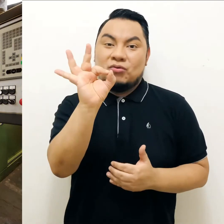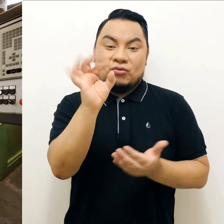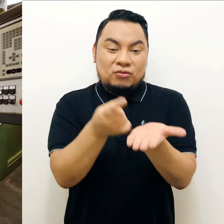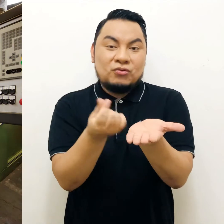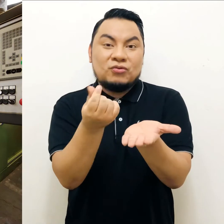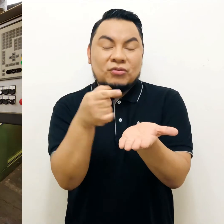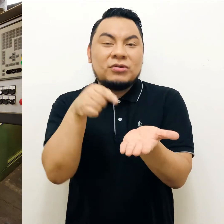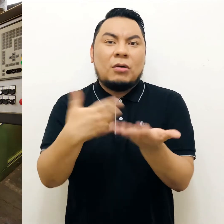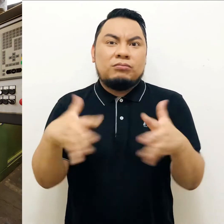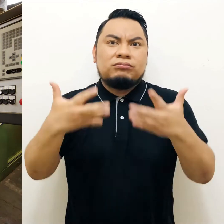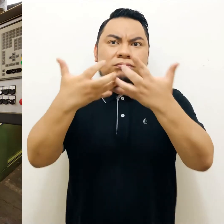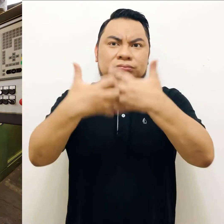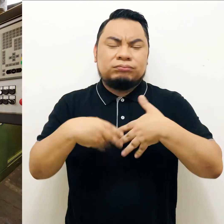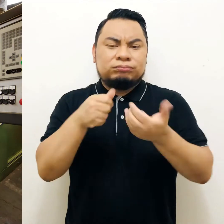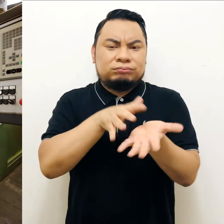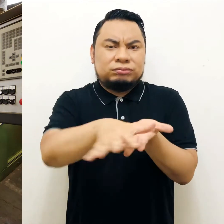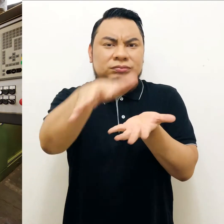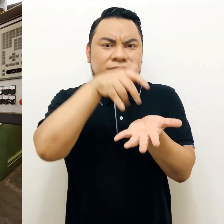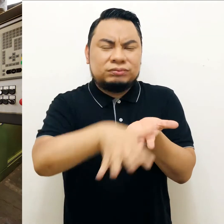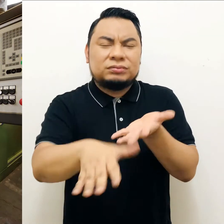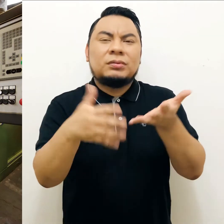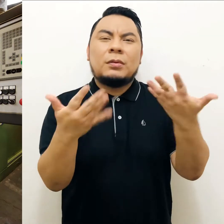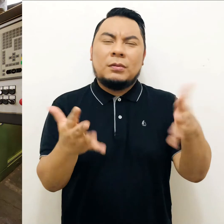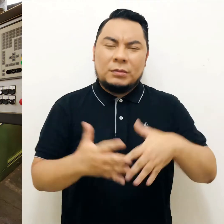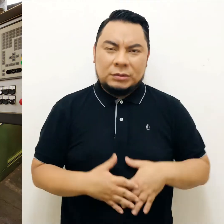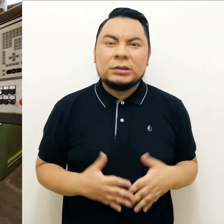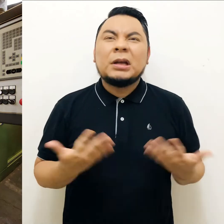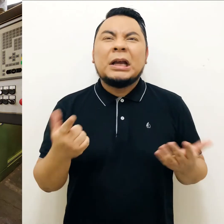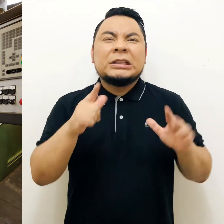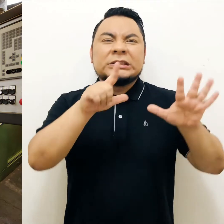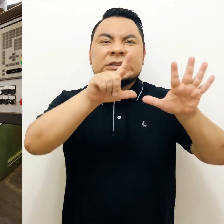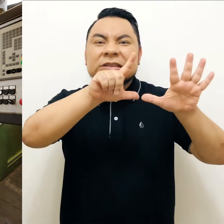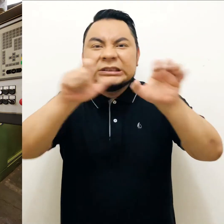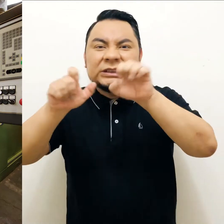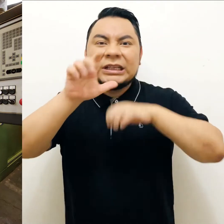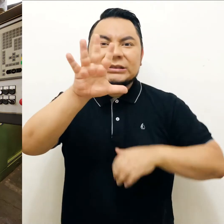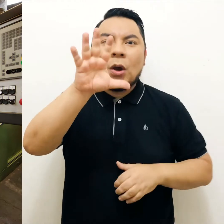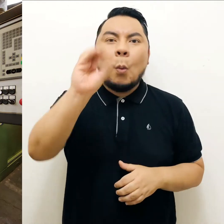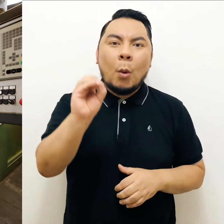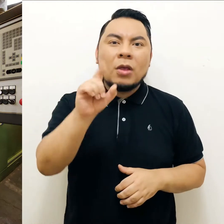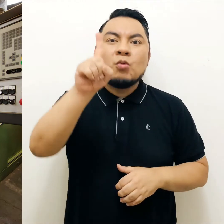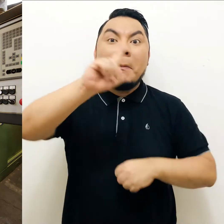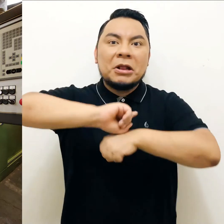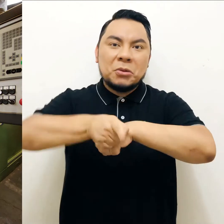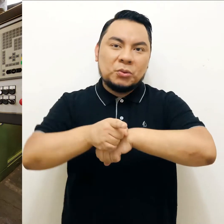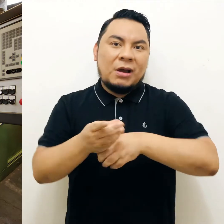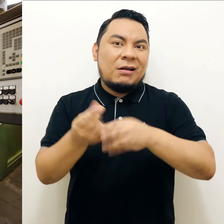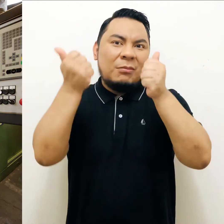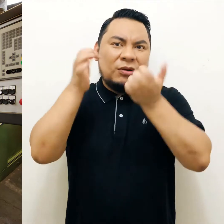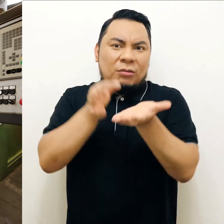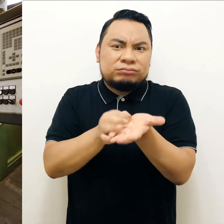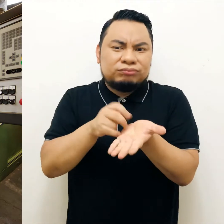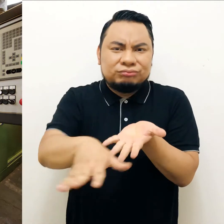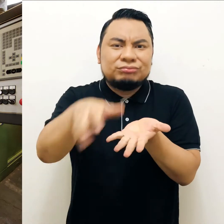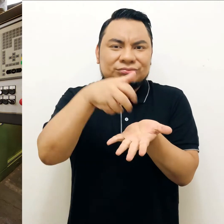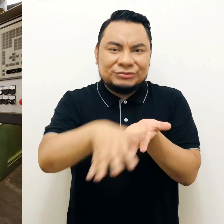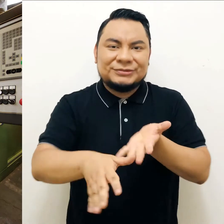cuenta con acuñadoras de alto rendimiento, con la capacidad de acuñar hasta 750 monedas por minuto.